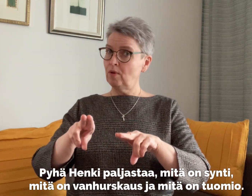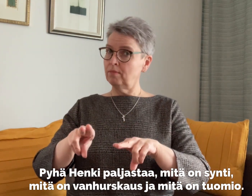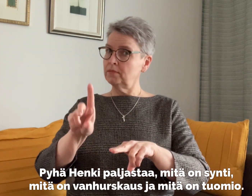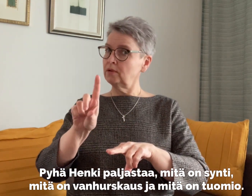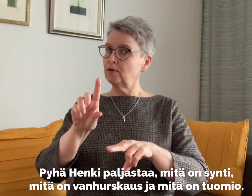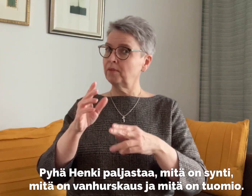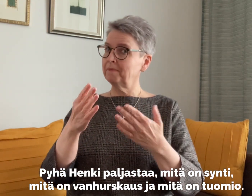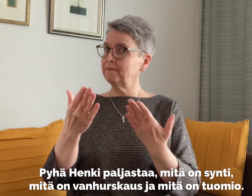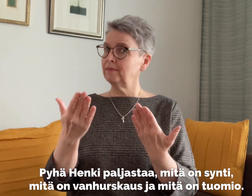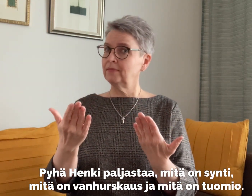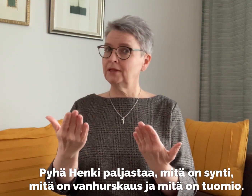mitä on tuomio.